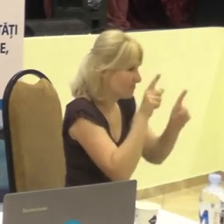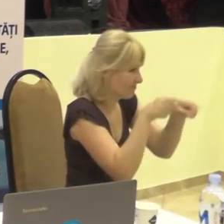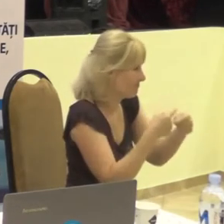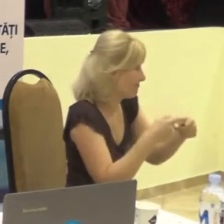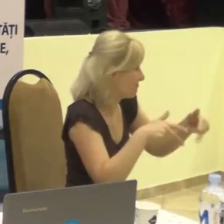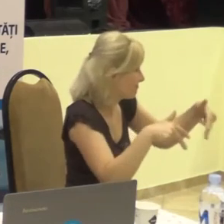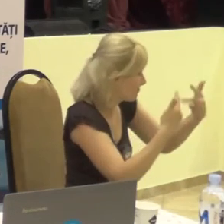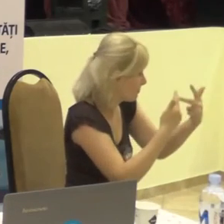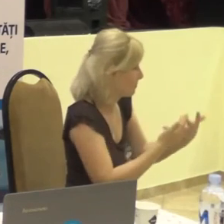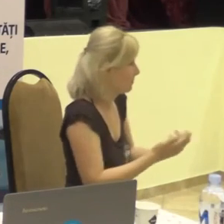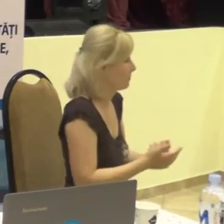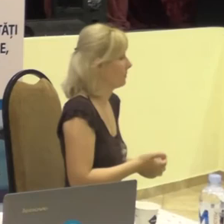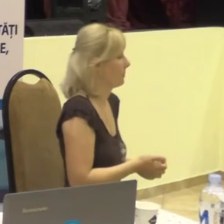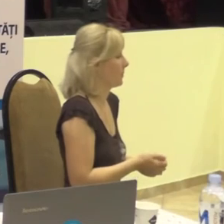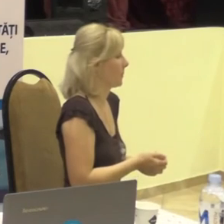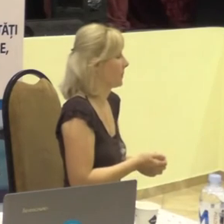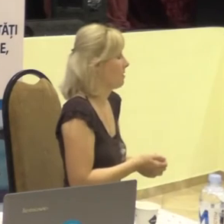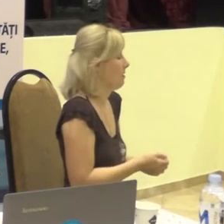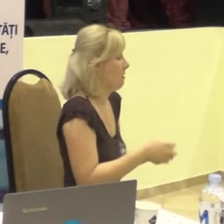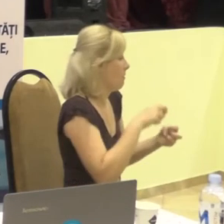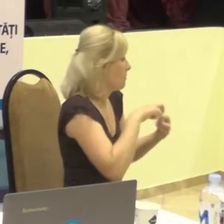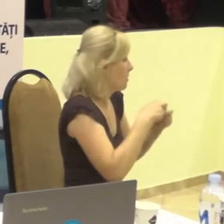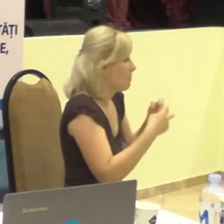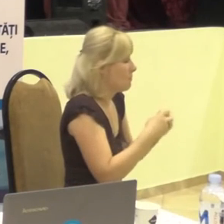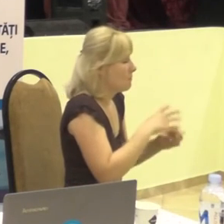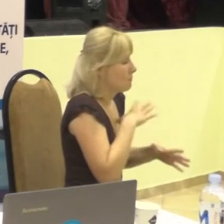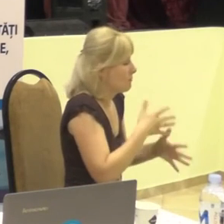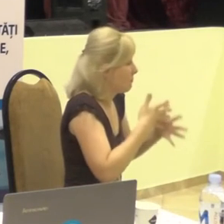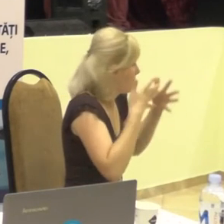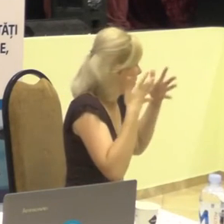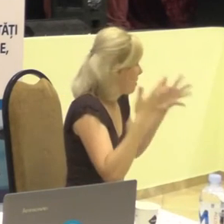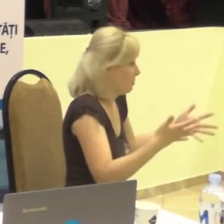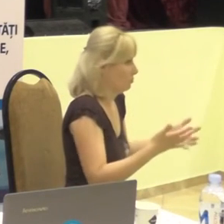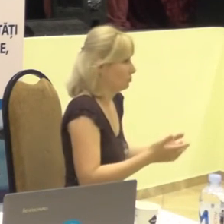acasă, problemele au fost majore.